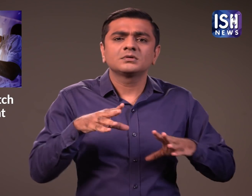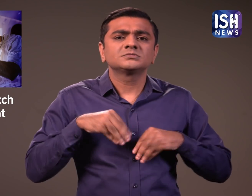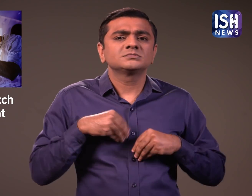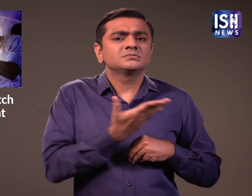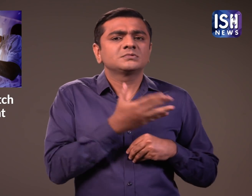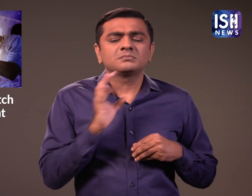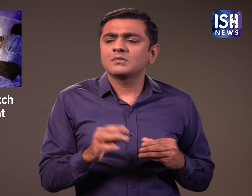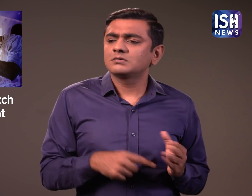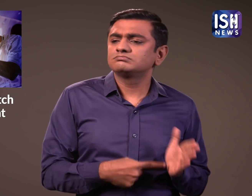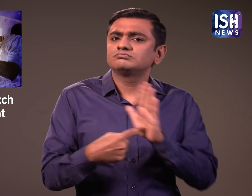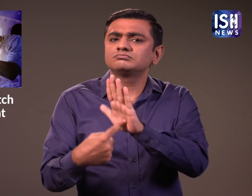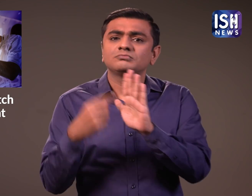साथ पूरा सयोग करूंगा